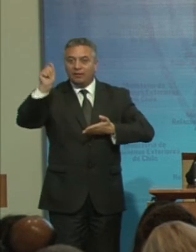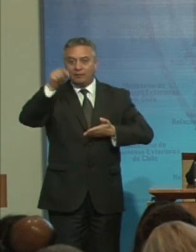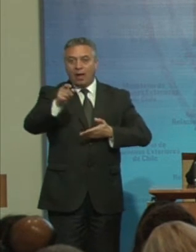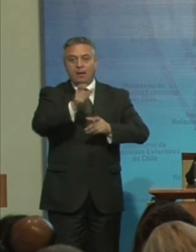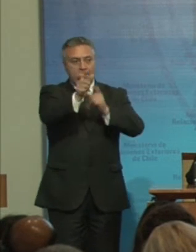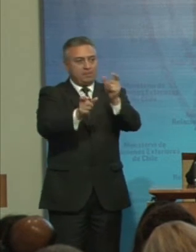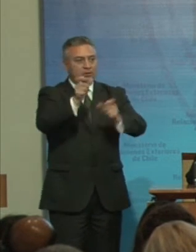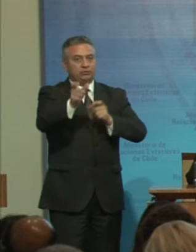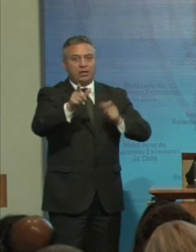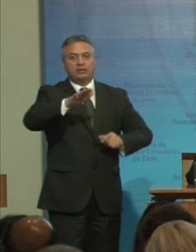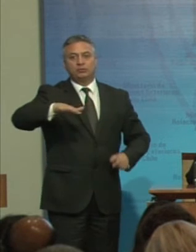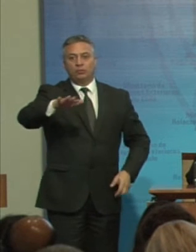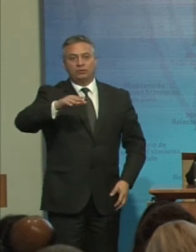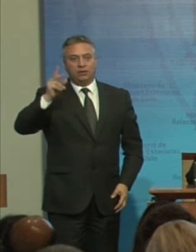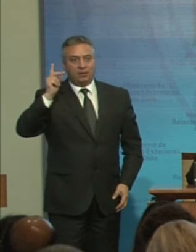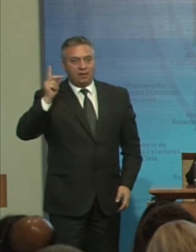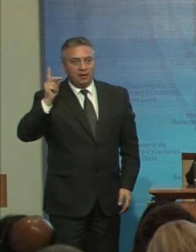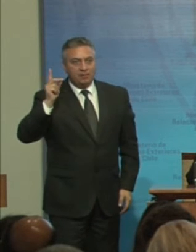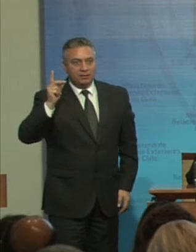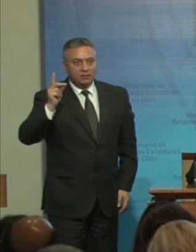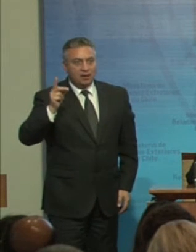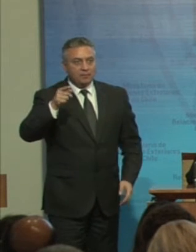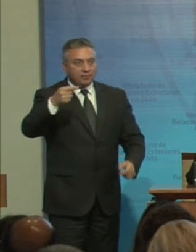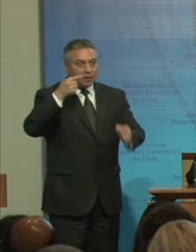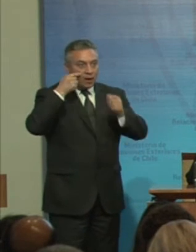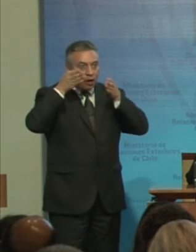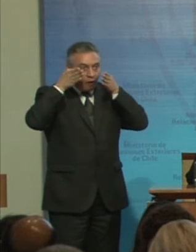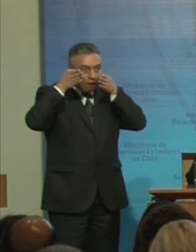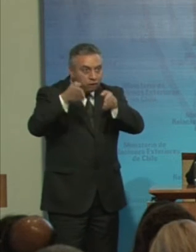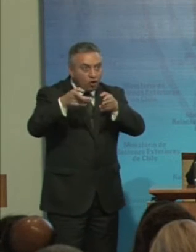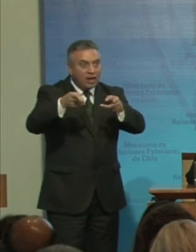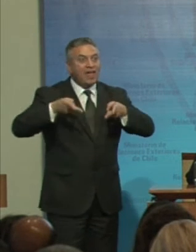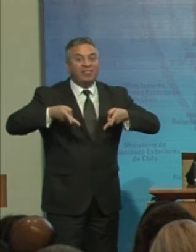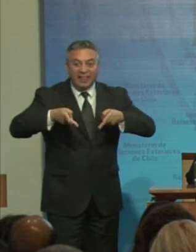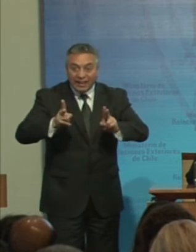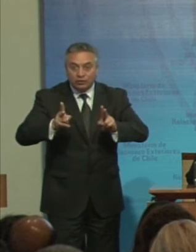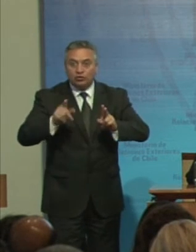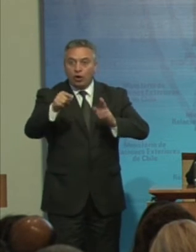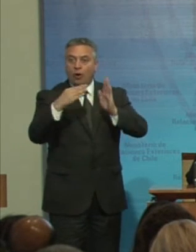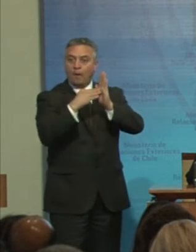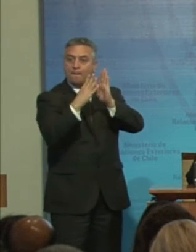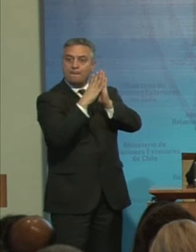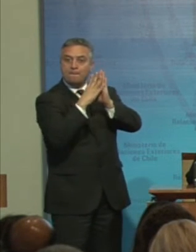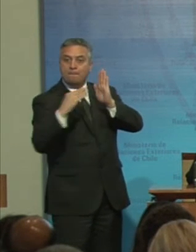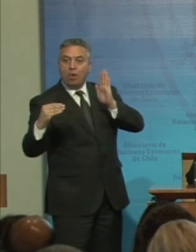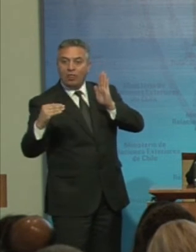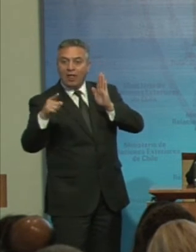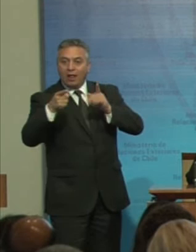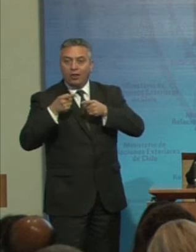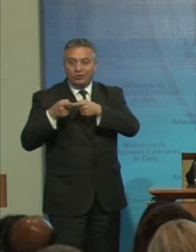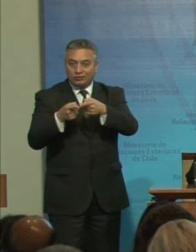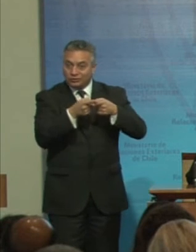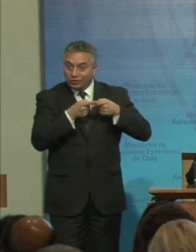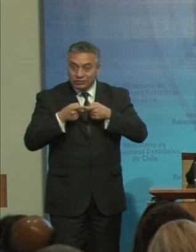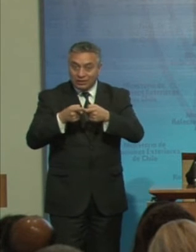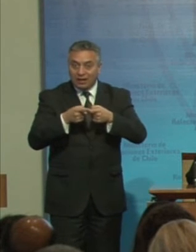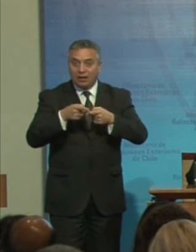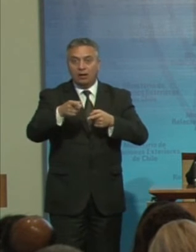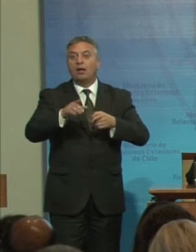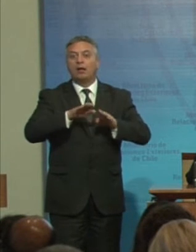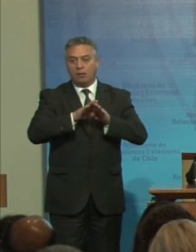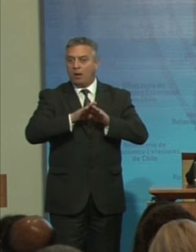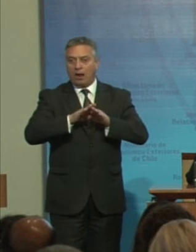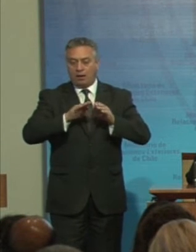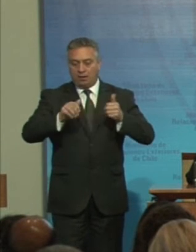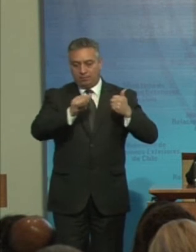situación De discapacidad Desde el enfoque De derechos Y modelo social Que supera El enfoque